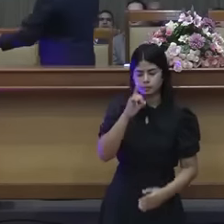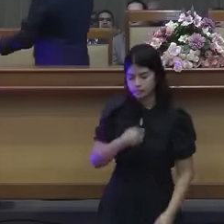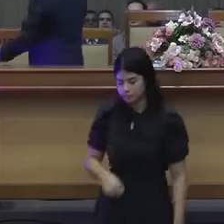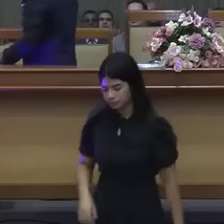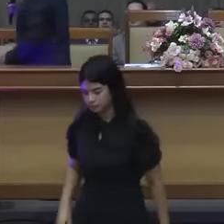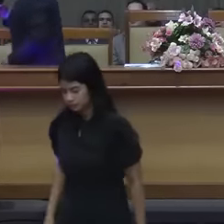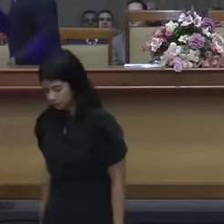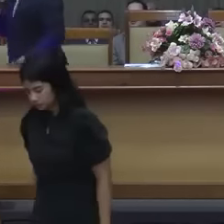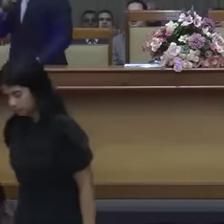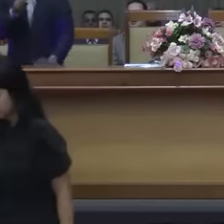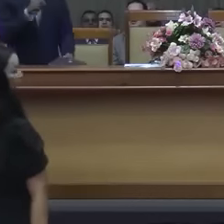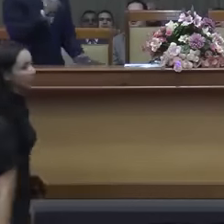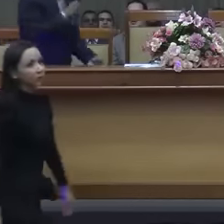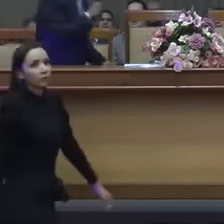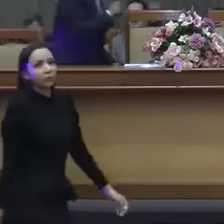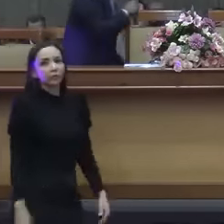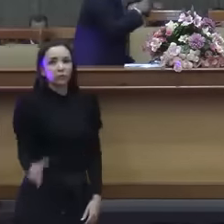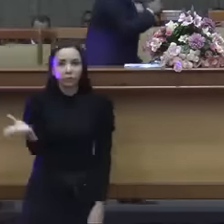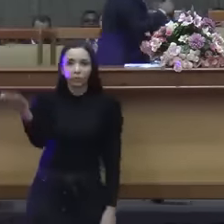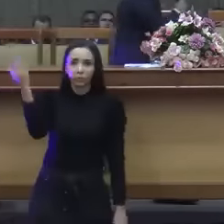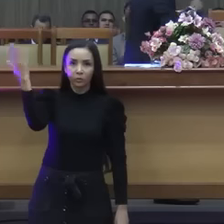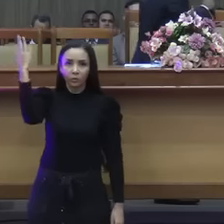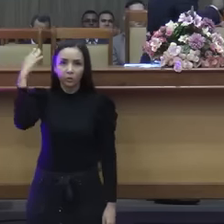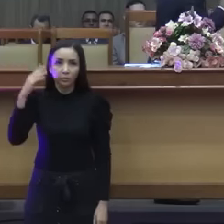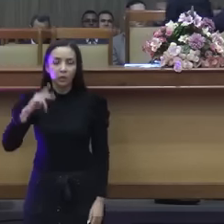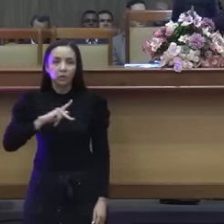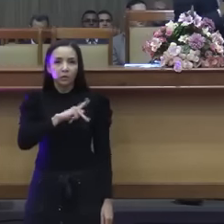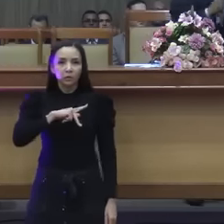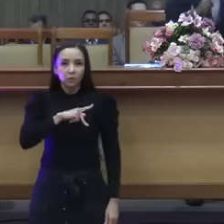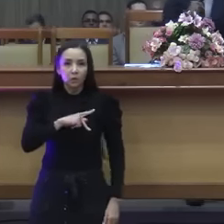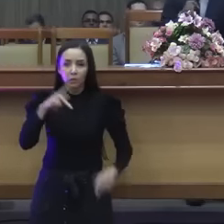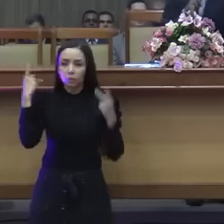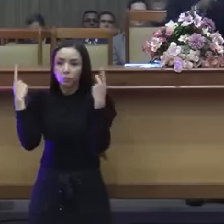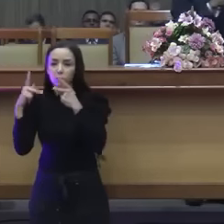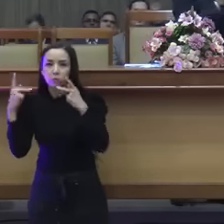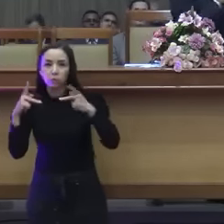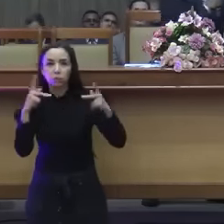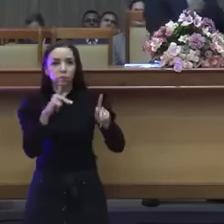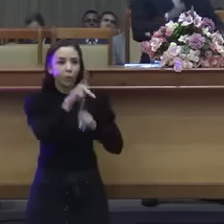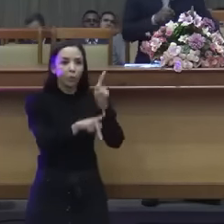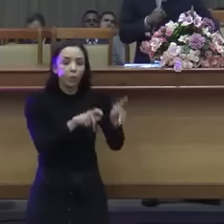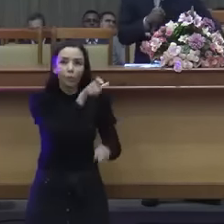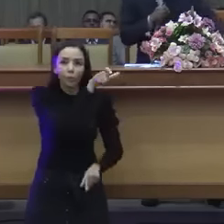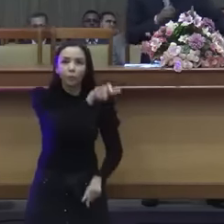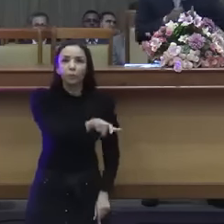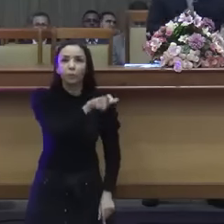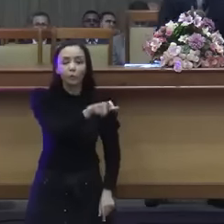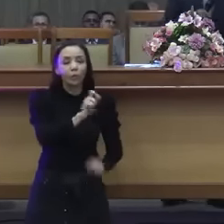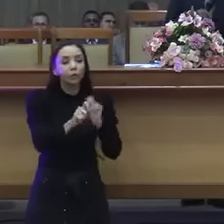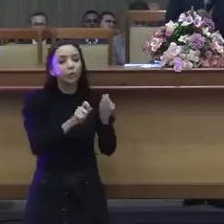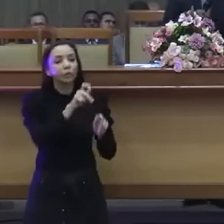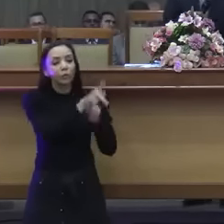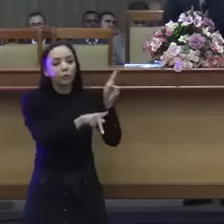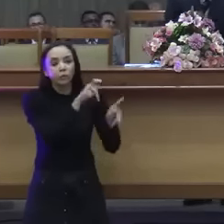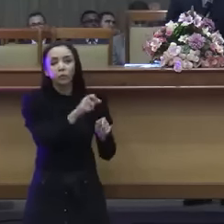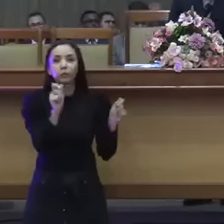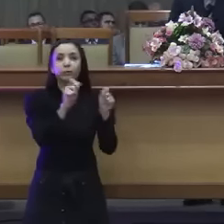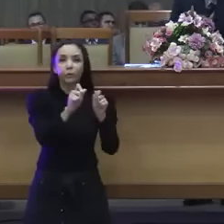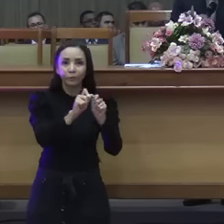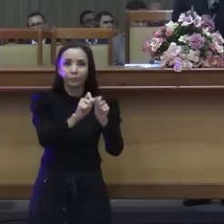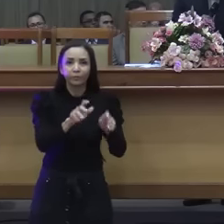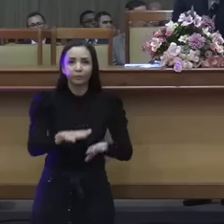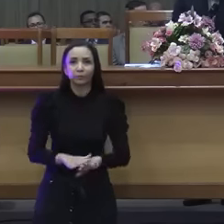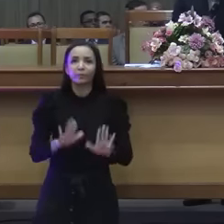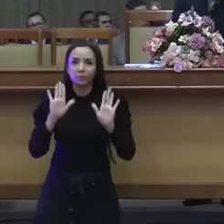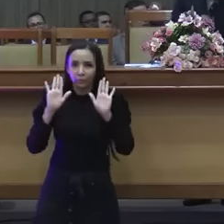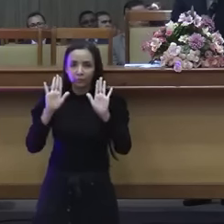quando ele terminava de pregar, o que os bereanos faziam? Vamos lá. Vamos lá para esse texto. o 17 de Atos. Vamos